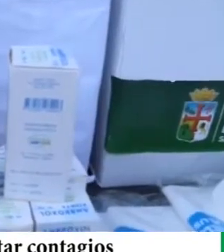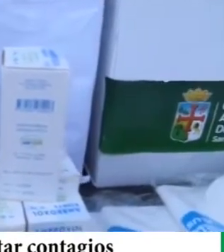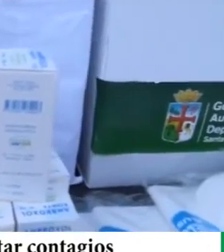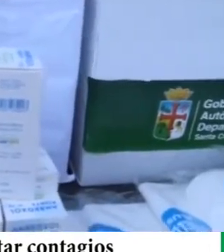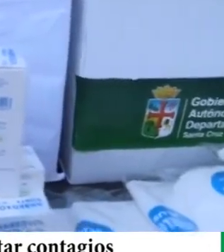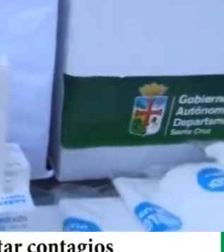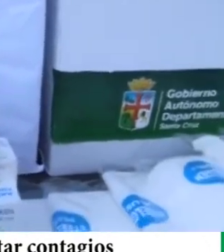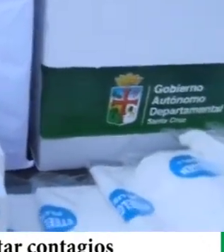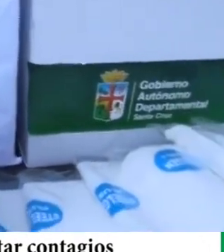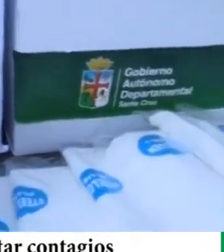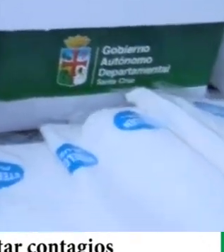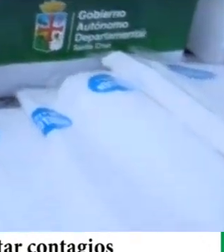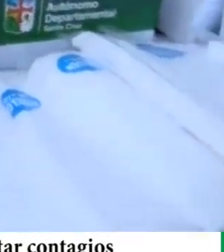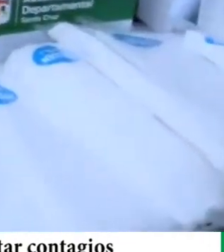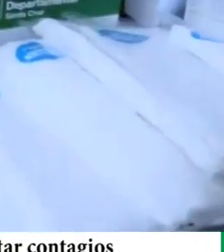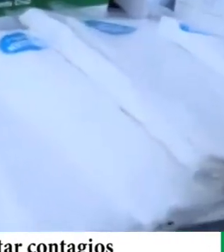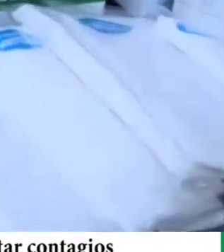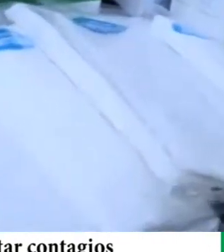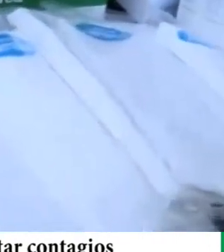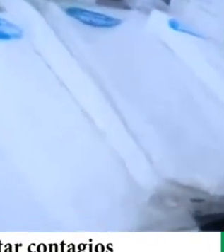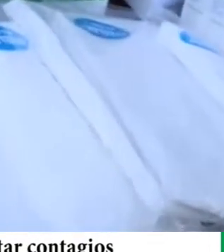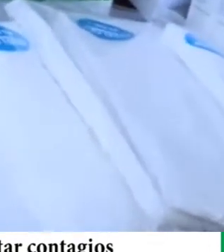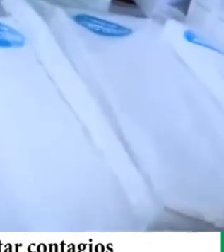lunes por la tarde que hemos iniciado estas brigadas